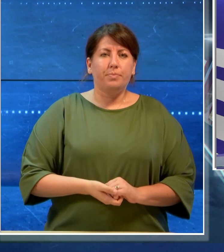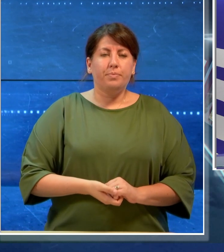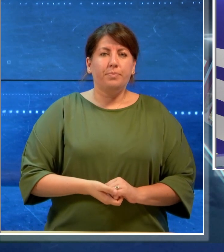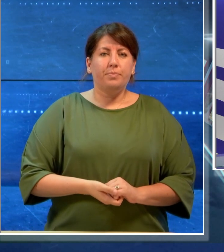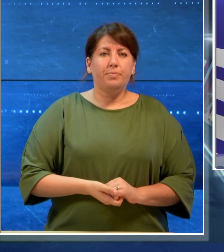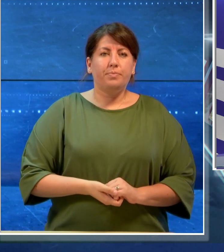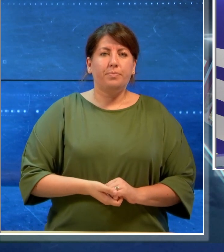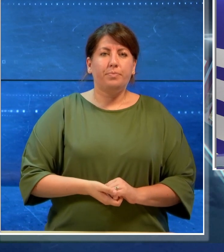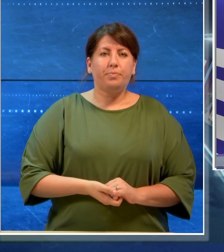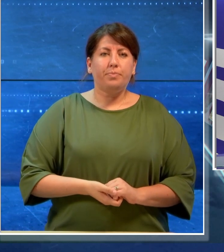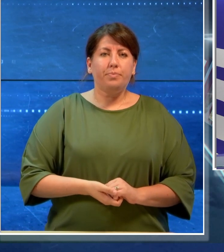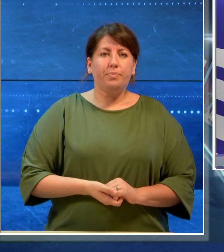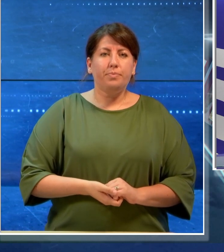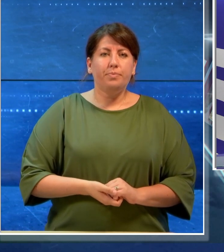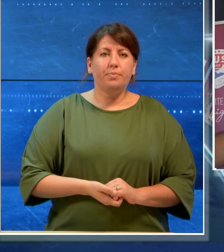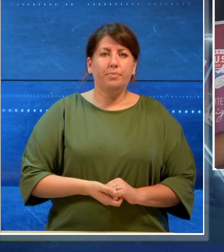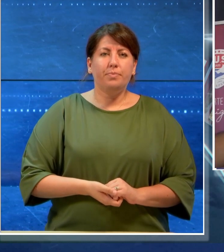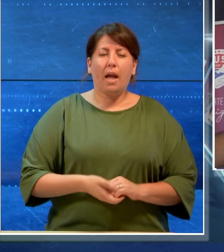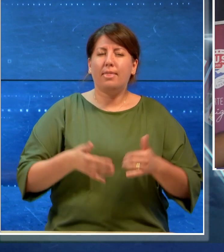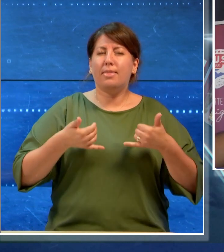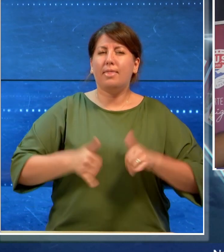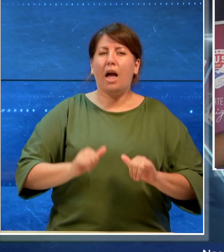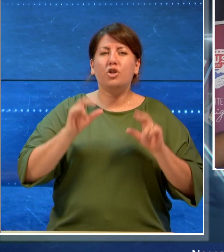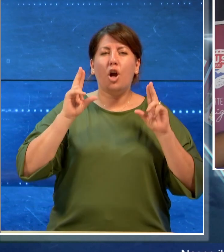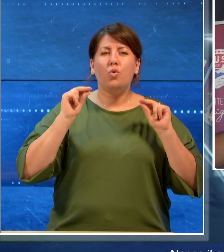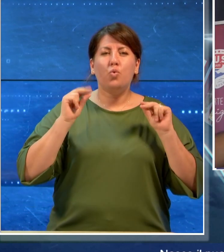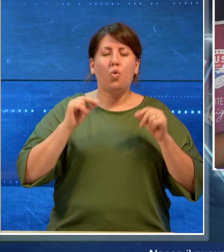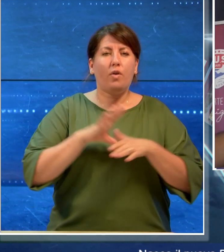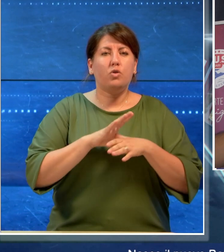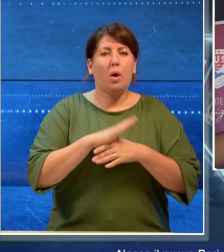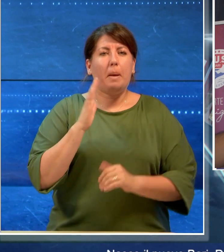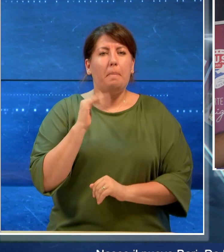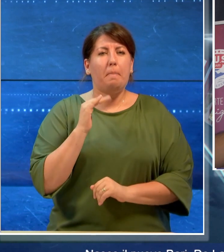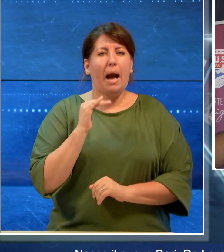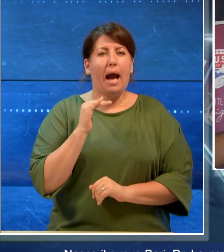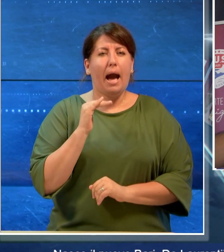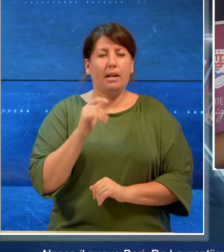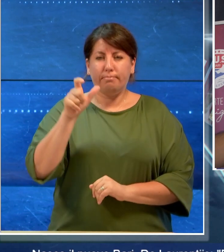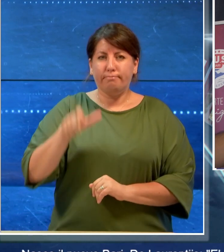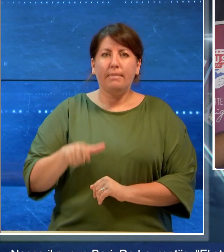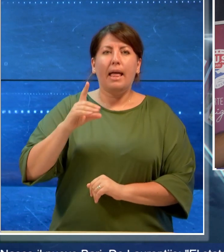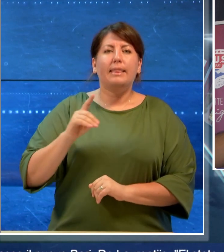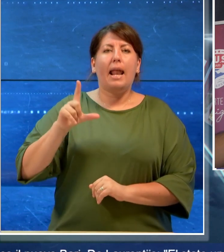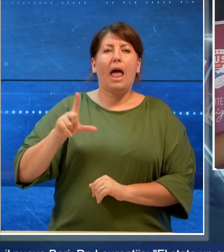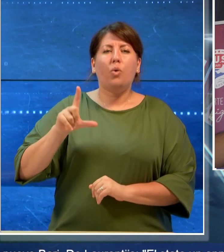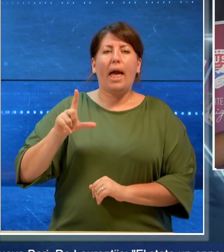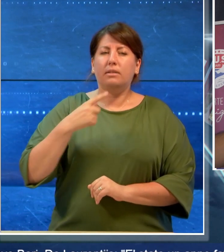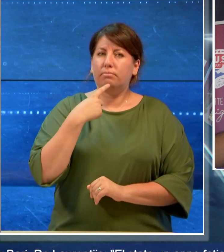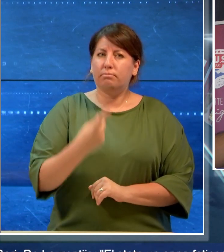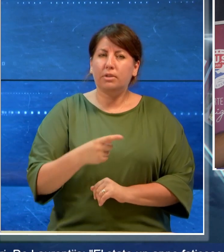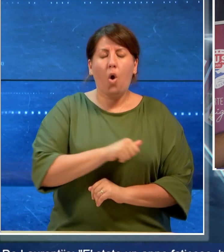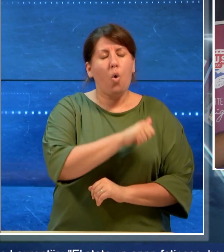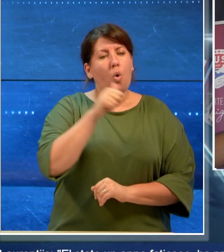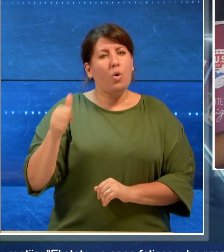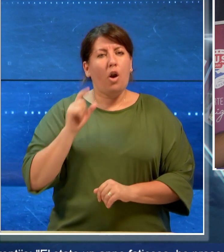Nasce il nuovo Bari Luigi De Laurentiis, dichiara è stato un anno faticoso, ho preso